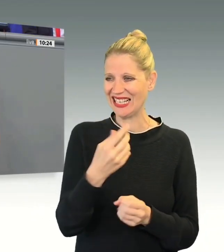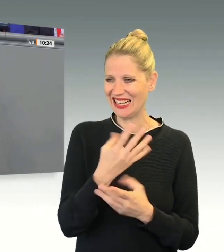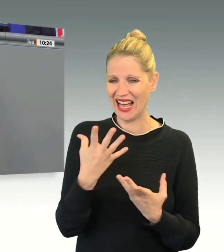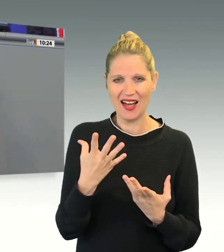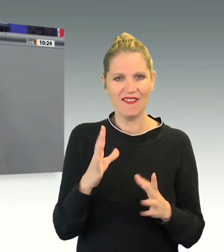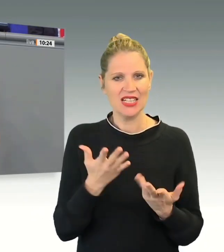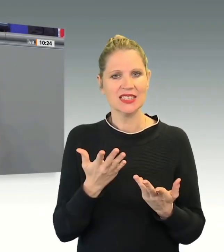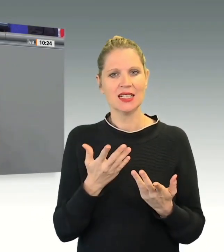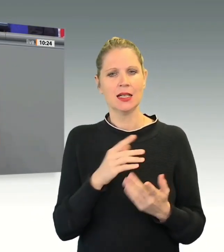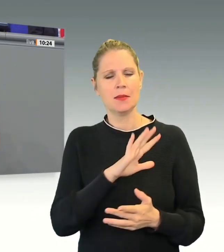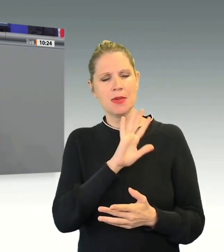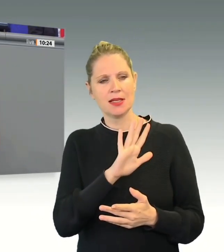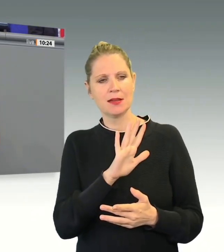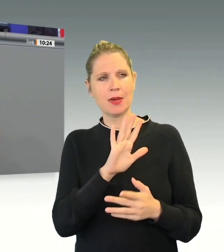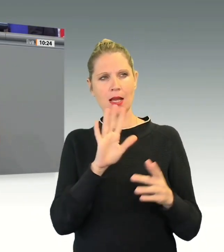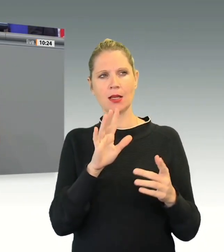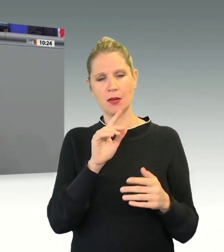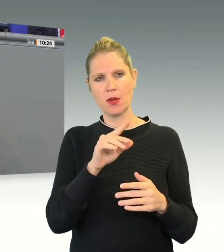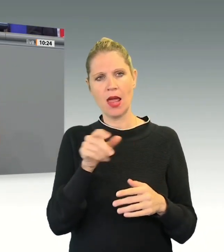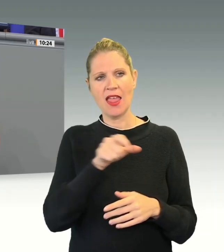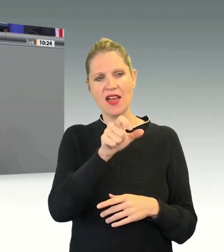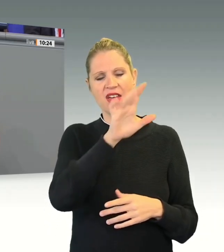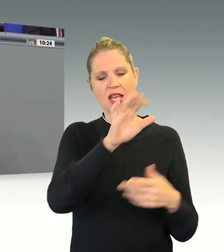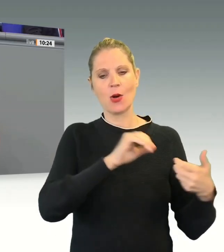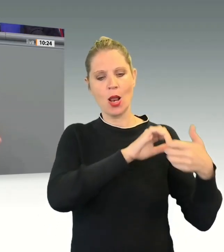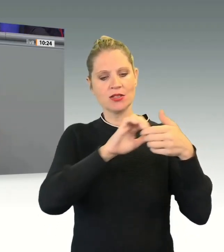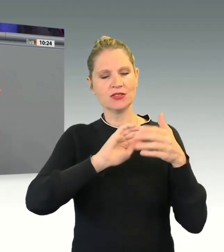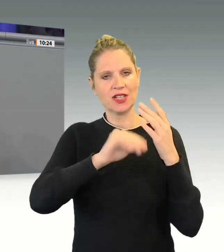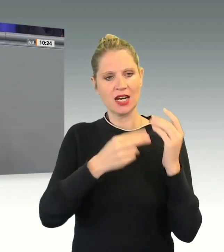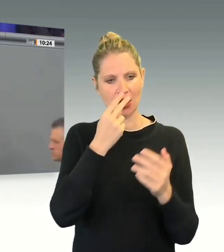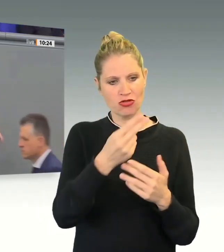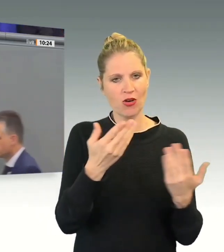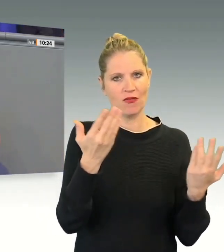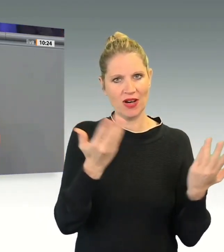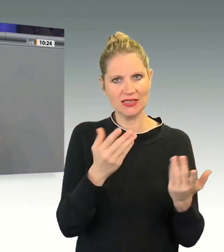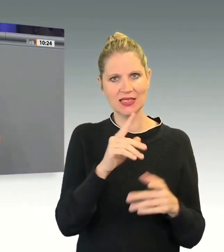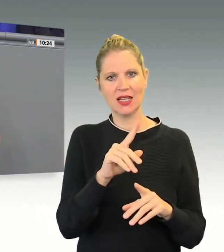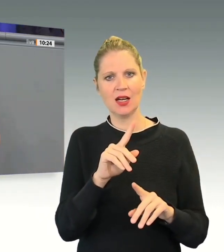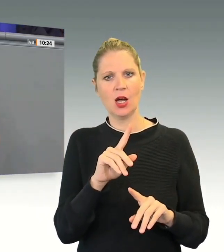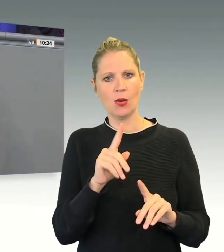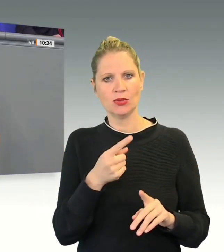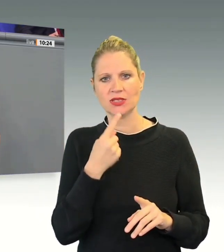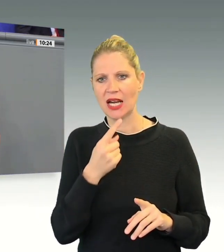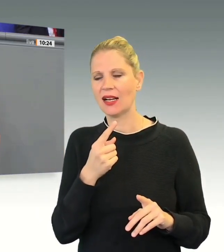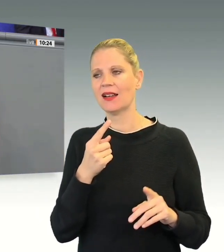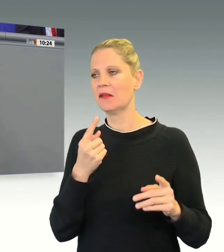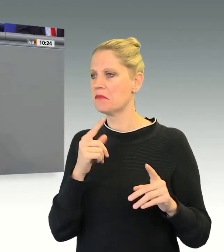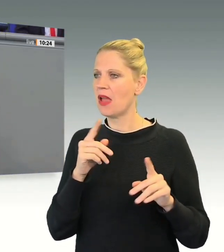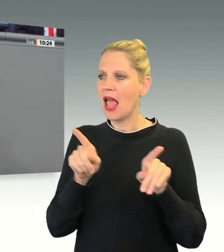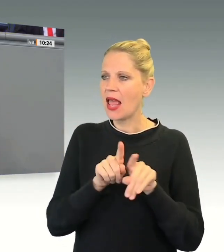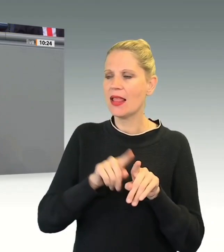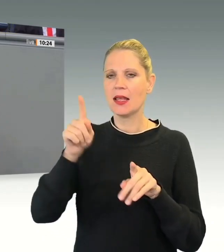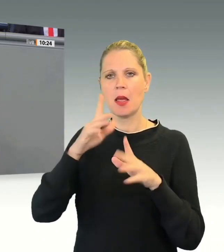wenn Sie sich mal den Koalitionsvertrag in Nordrhein-Westfalen angucken, ist das letztlich Applaus für den Koalitionsvertrag auf der Bundesebene letztlich die